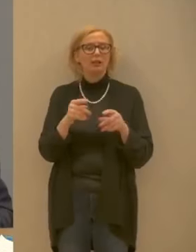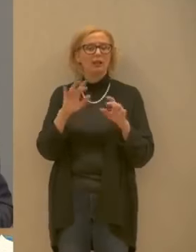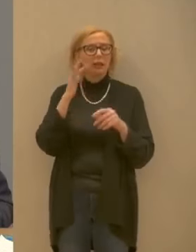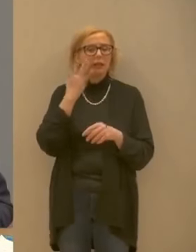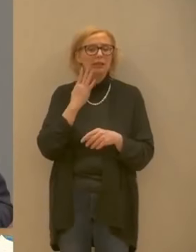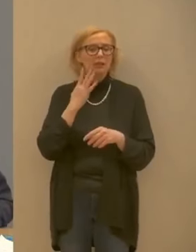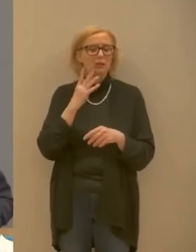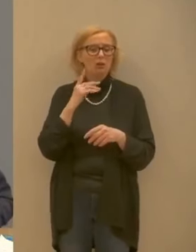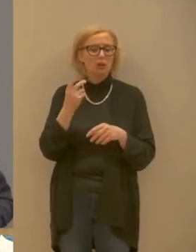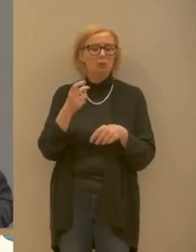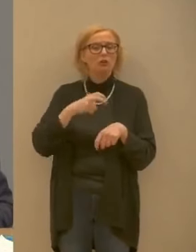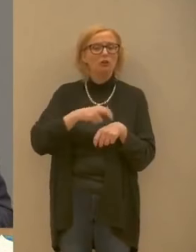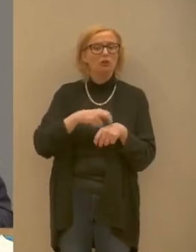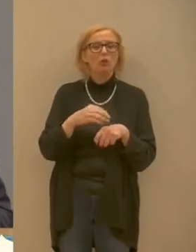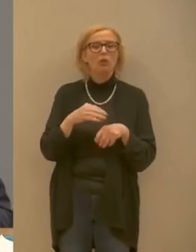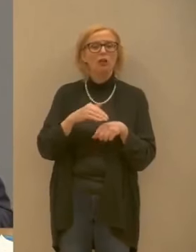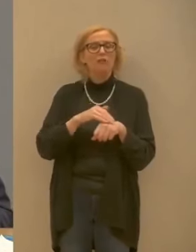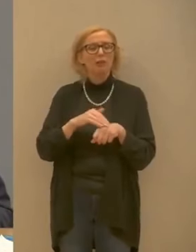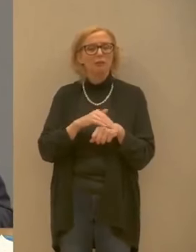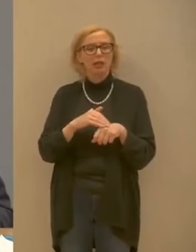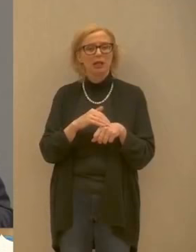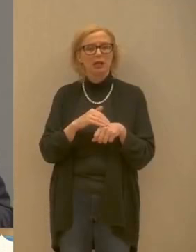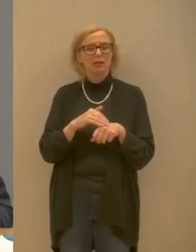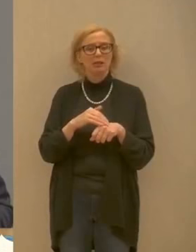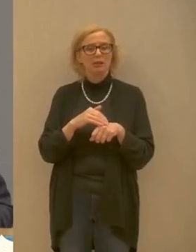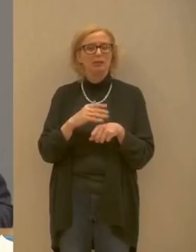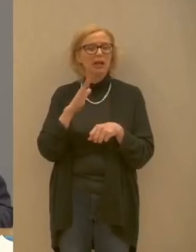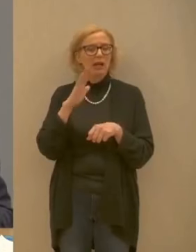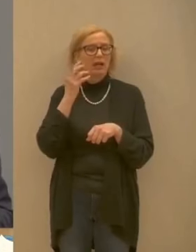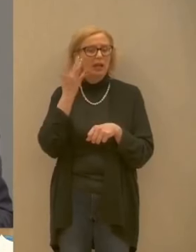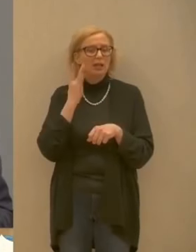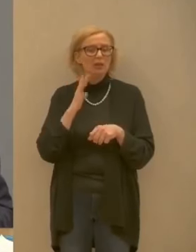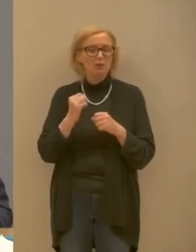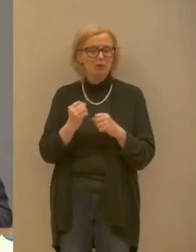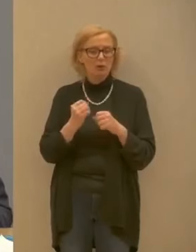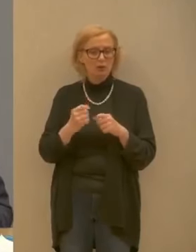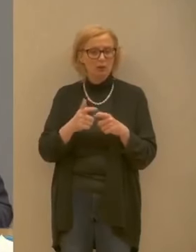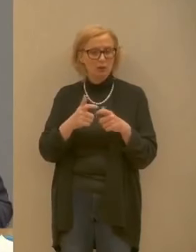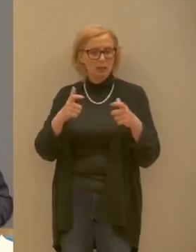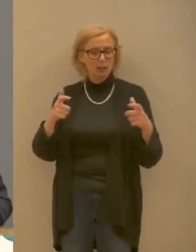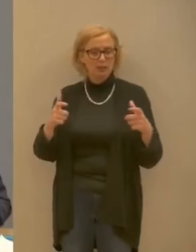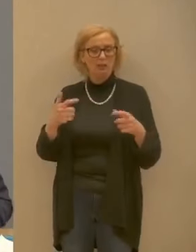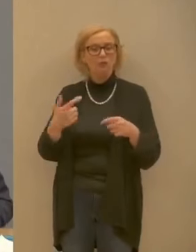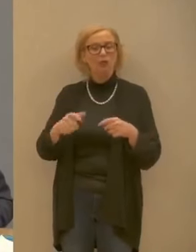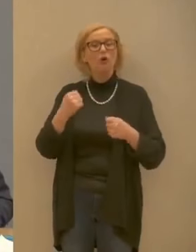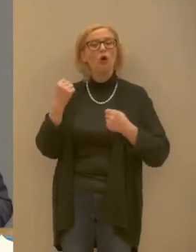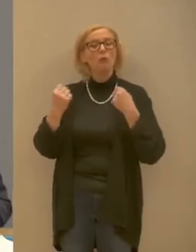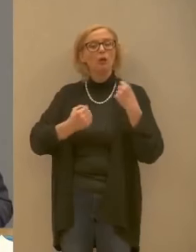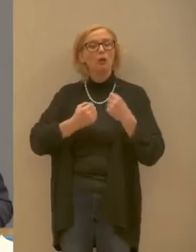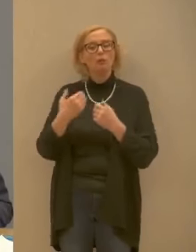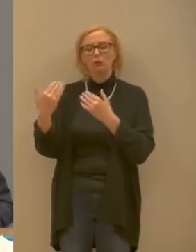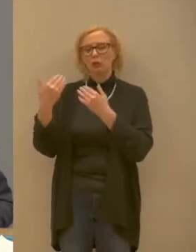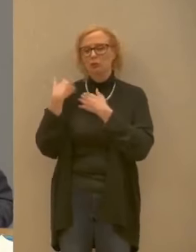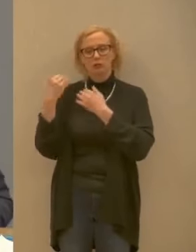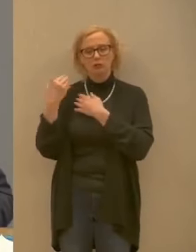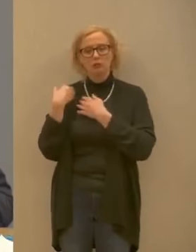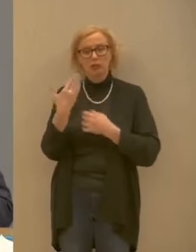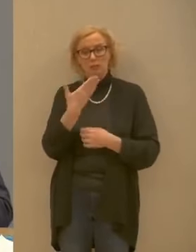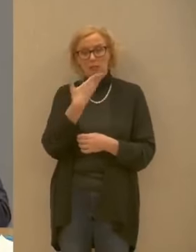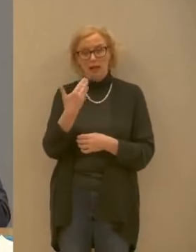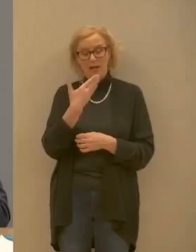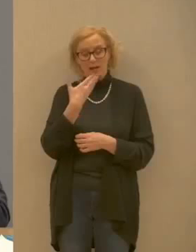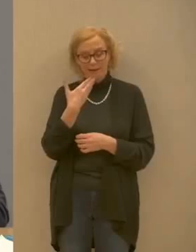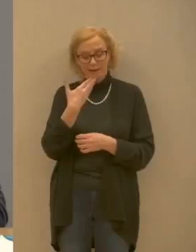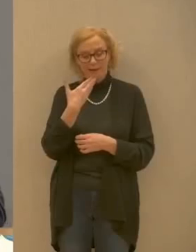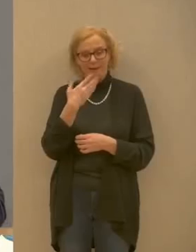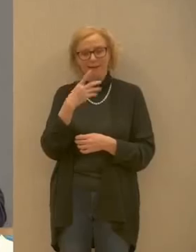medici gli infermieri chi lavora negli ospedali perché i comportamenti irresponsabili che sono questi che abbiamo sentito poi